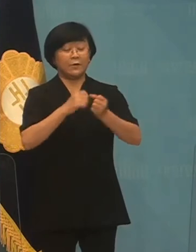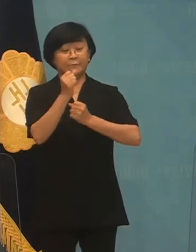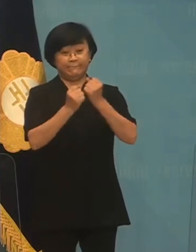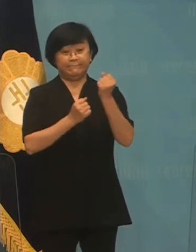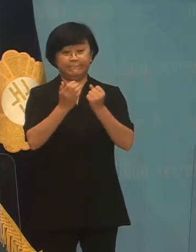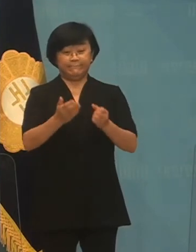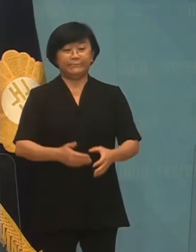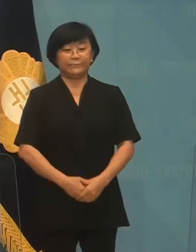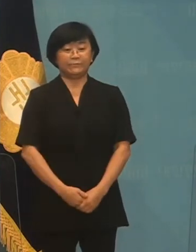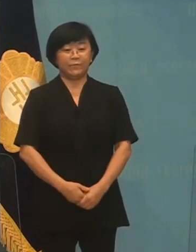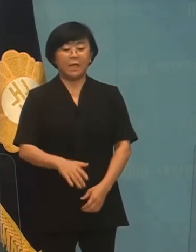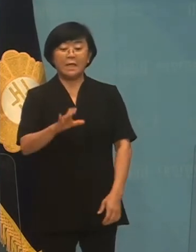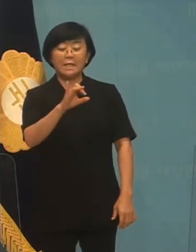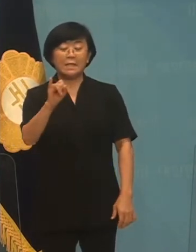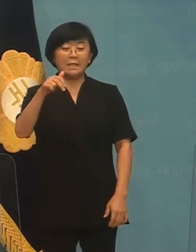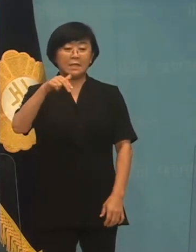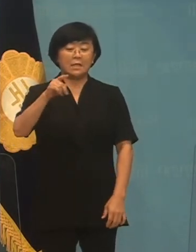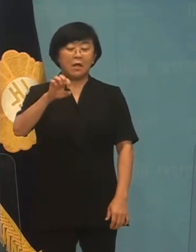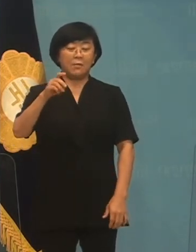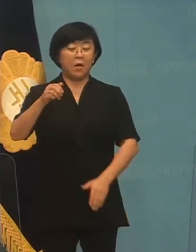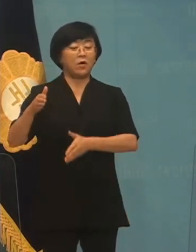이재명 지사